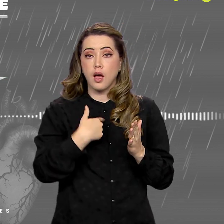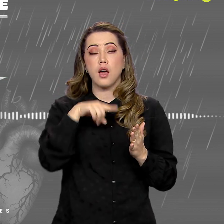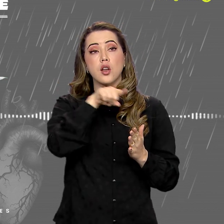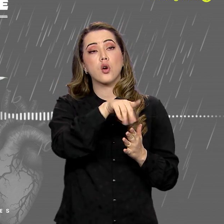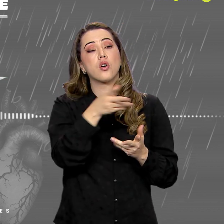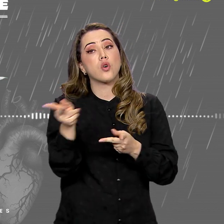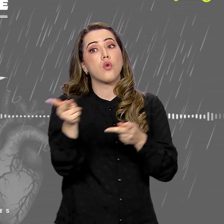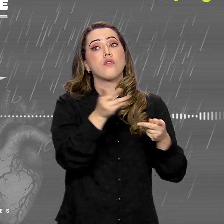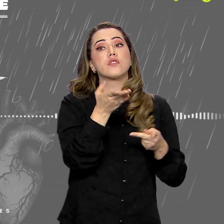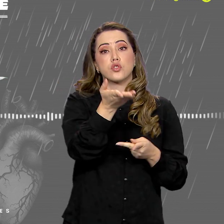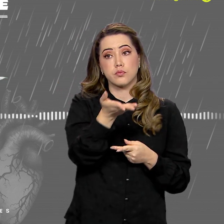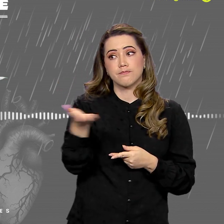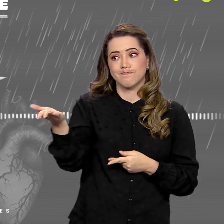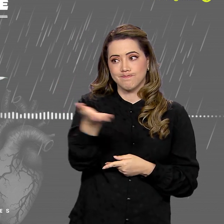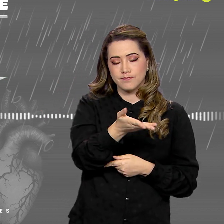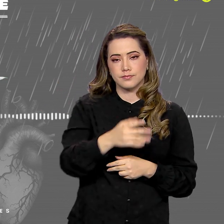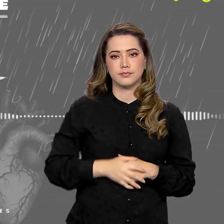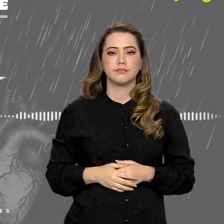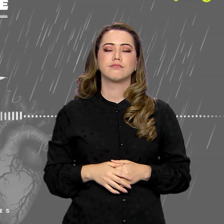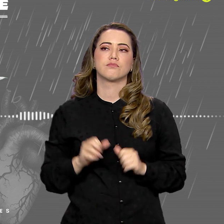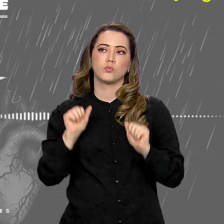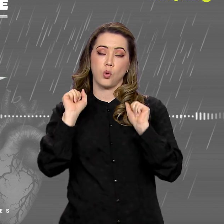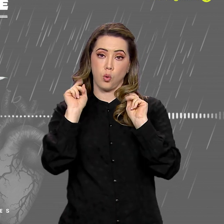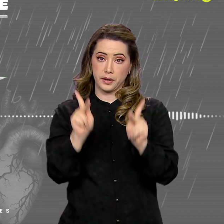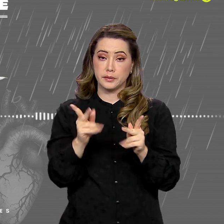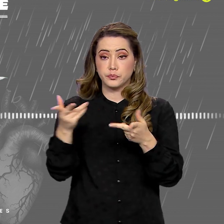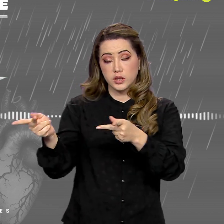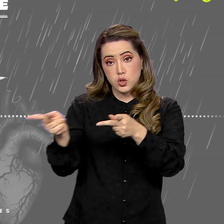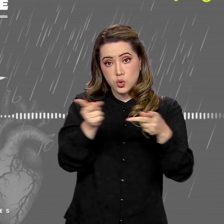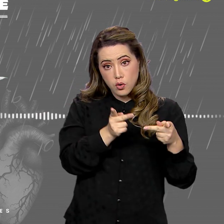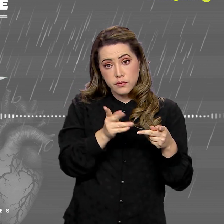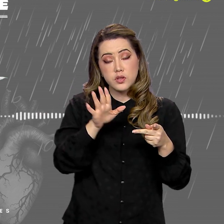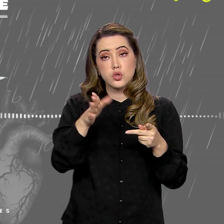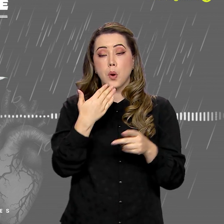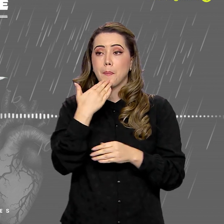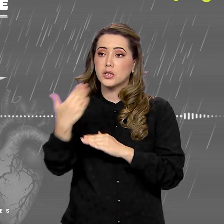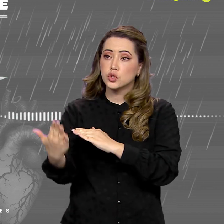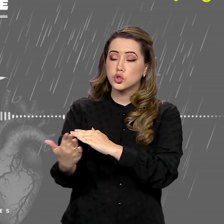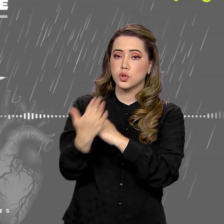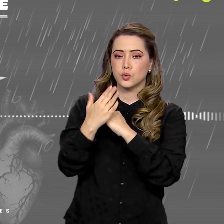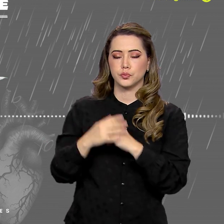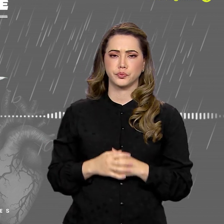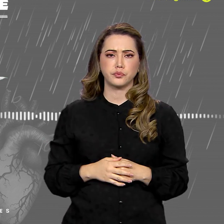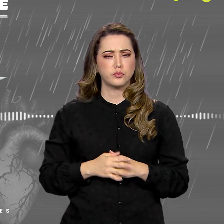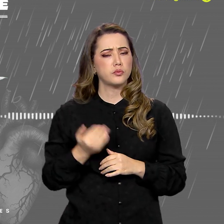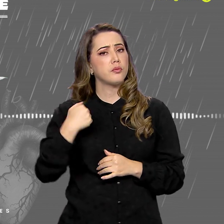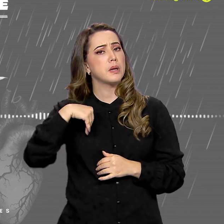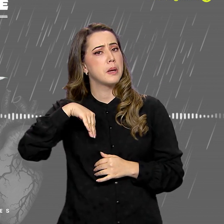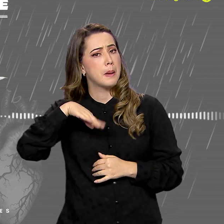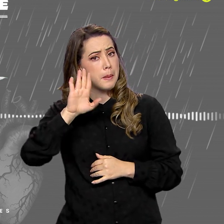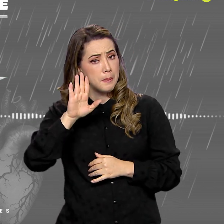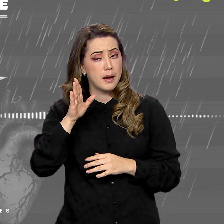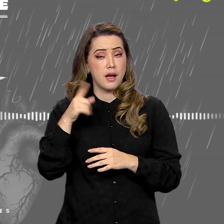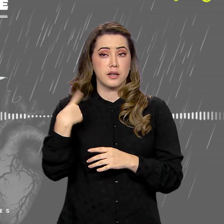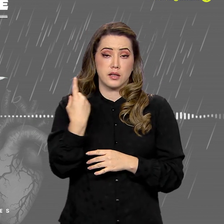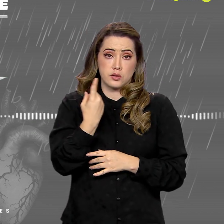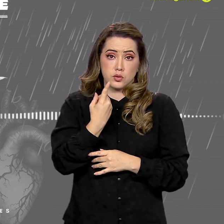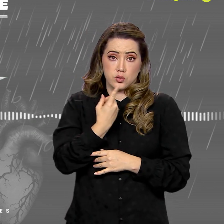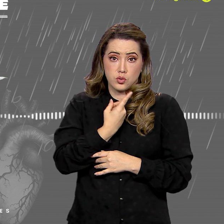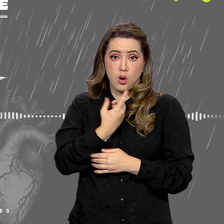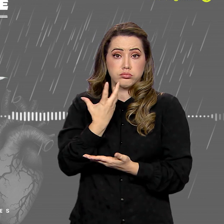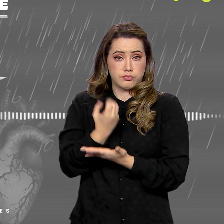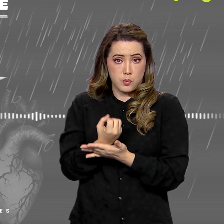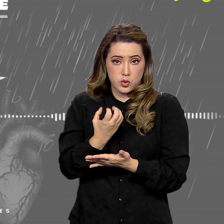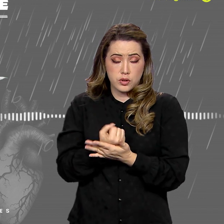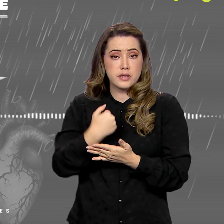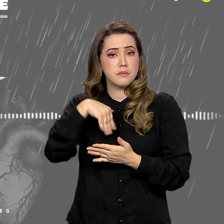dicionário. E agora é você que faz o convite, pode ser? Tá bom, Leigh. Na verdade, esse convite é um pedido de ajuda. Para deixar o conteúdo ainda